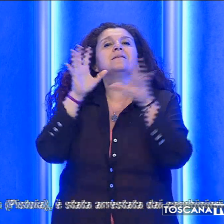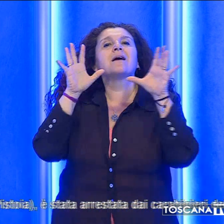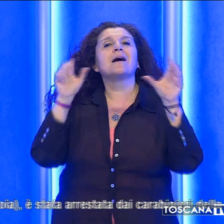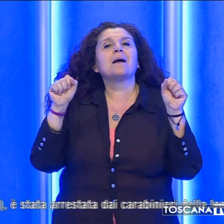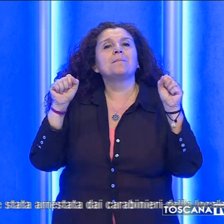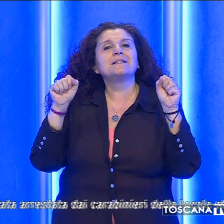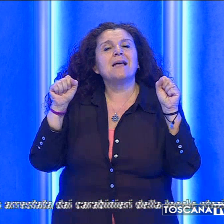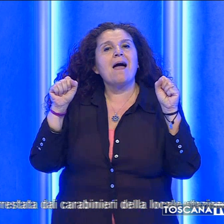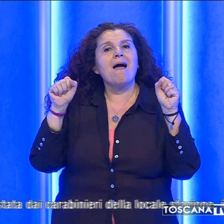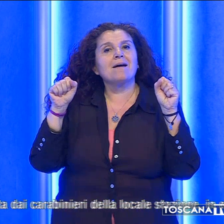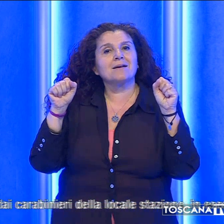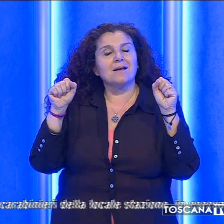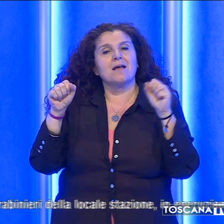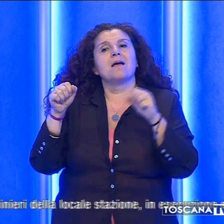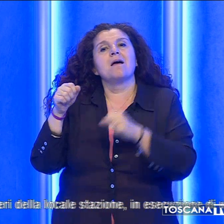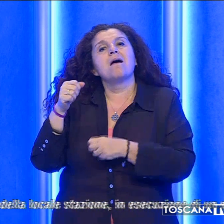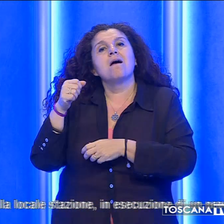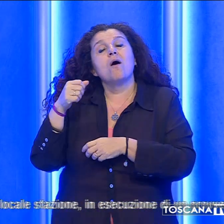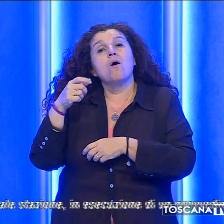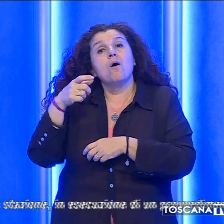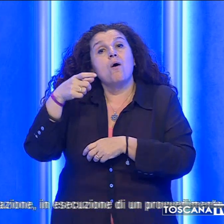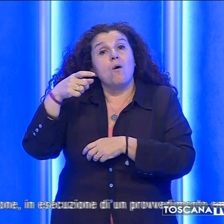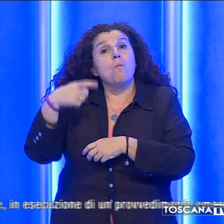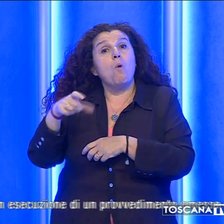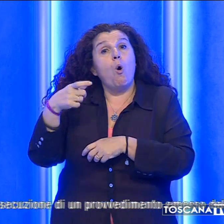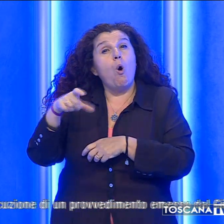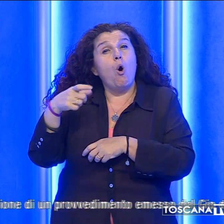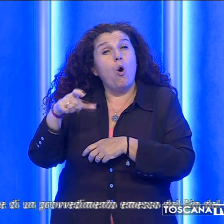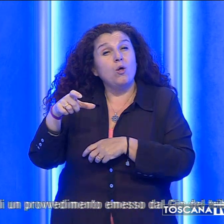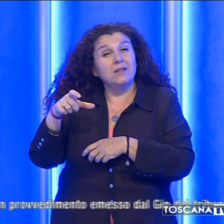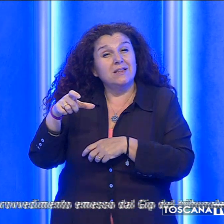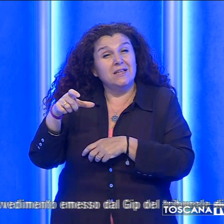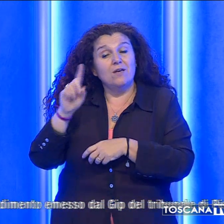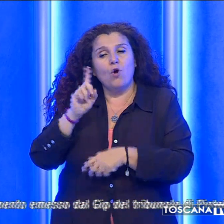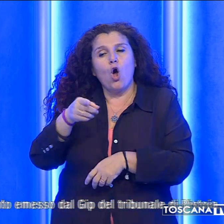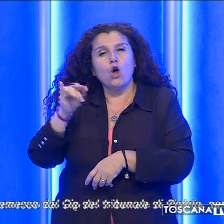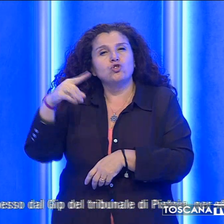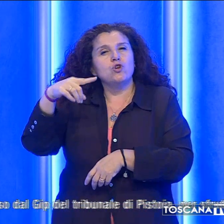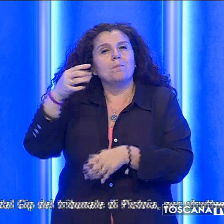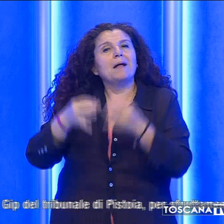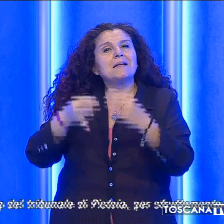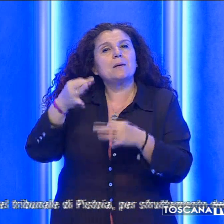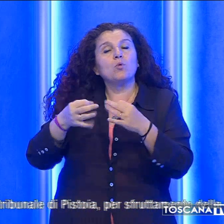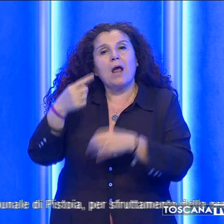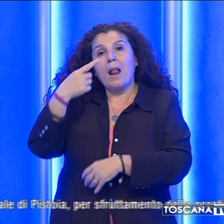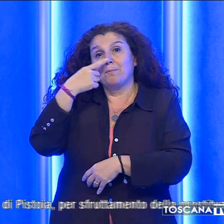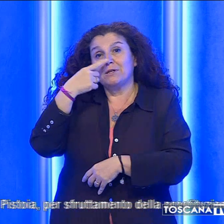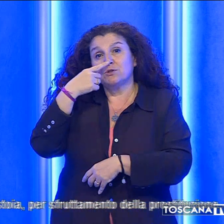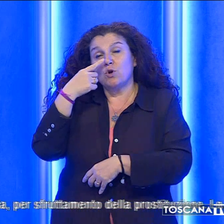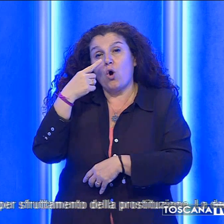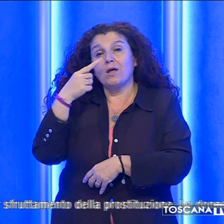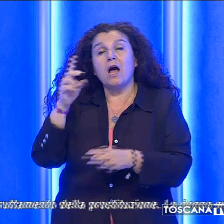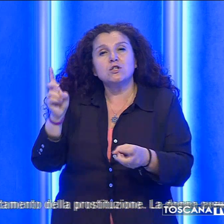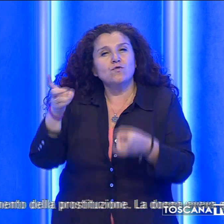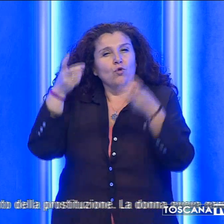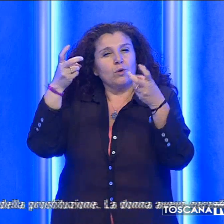della locale stazione in esecuzione di un provvedimento emesso dal GIP del Tribunale di Pistoia per sfruttamento